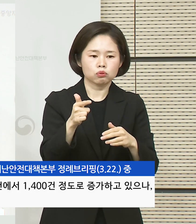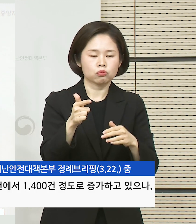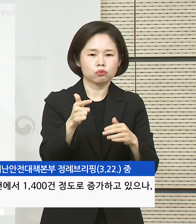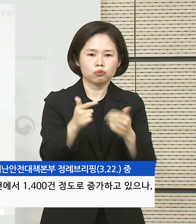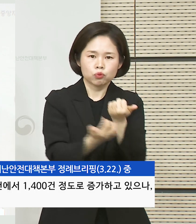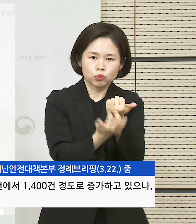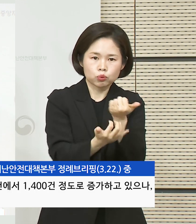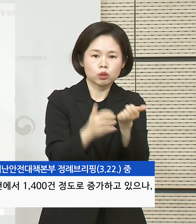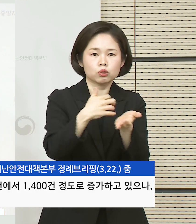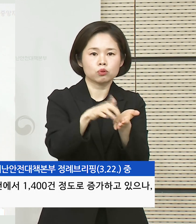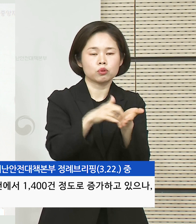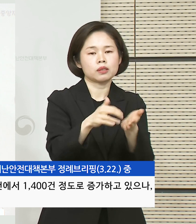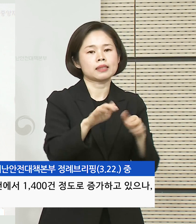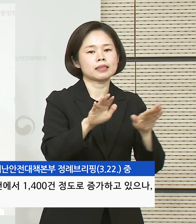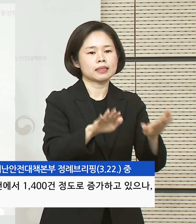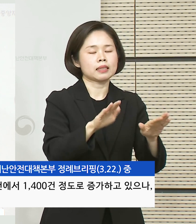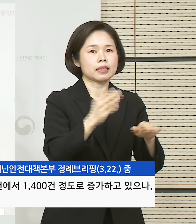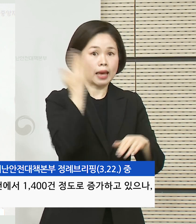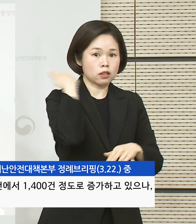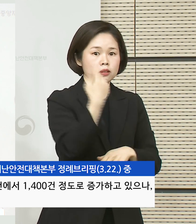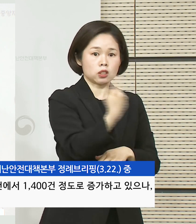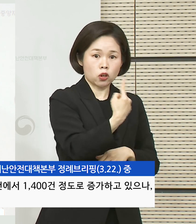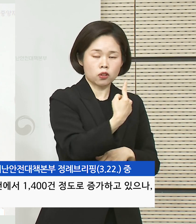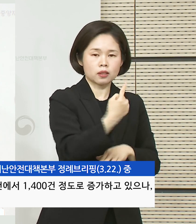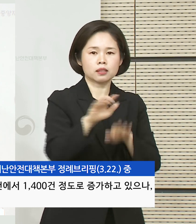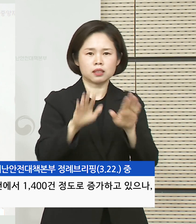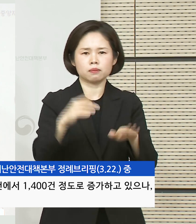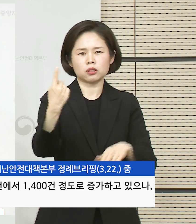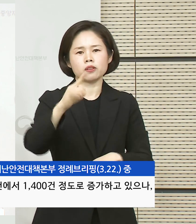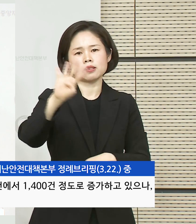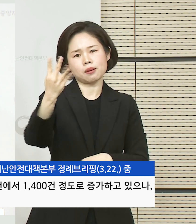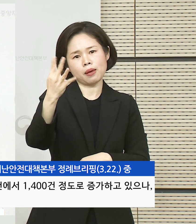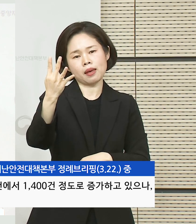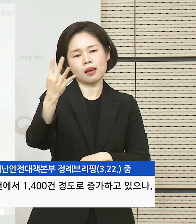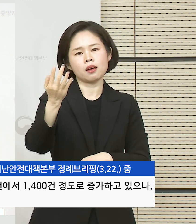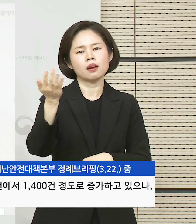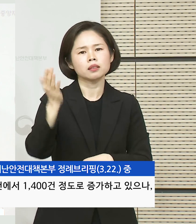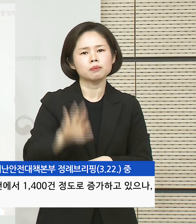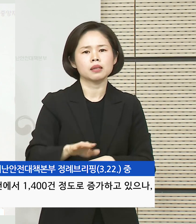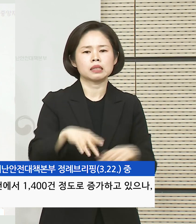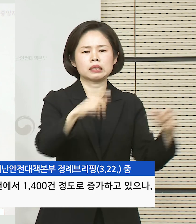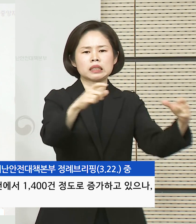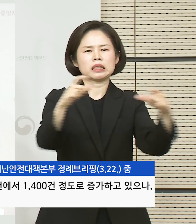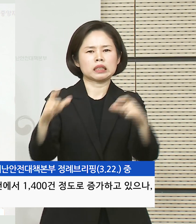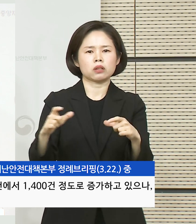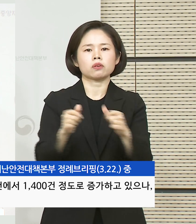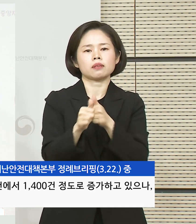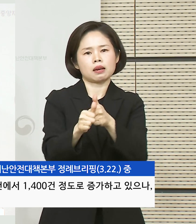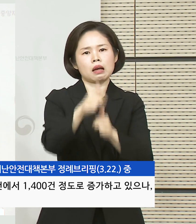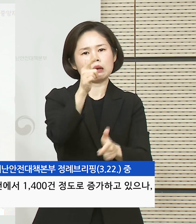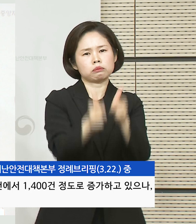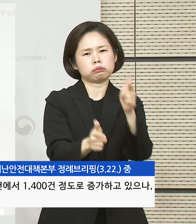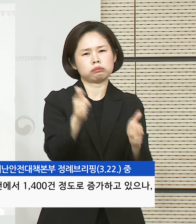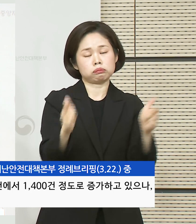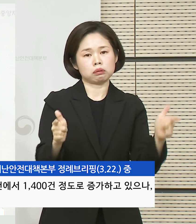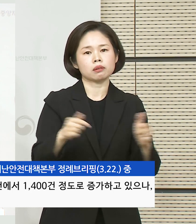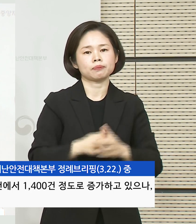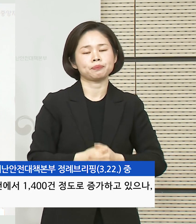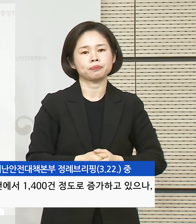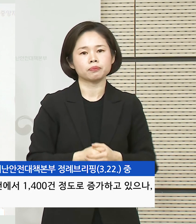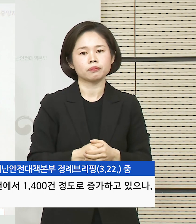이에 따라 하루 처리 가능한 화장 능력이 현재 1천건에서 1,400건 정도로 증가하고 있으나